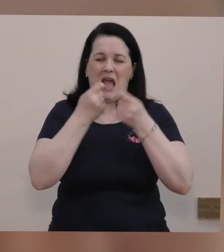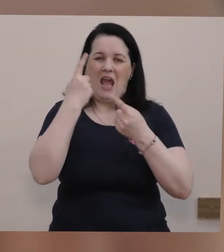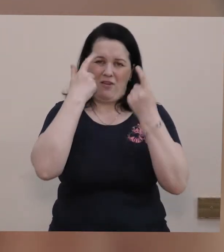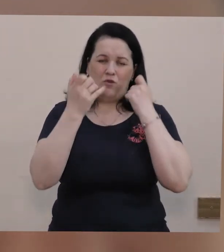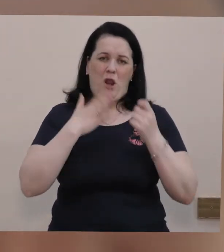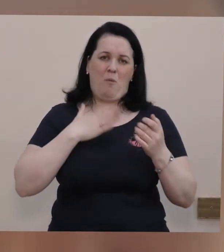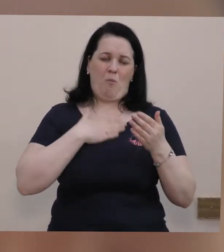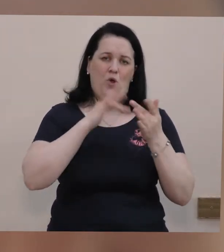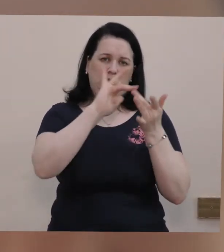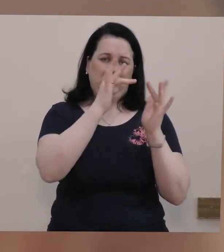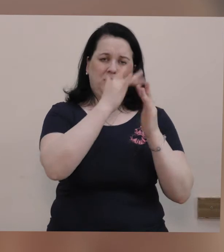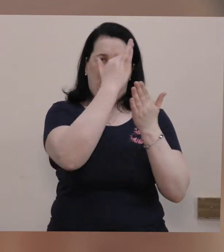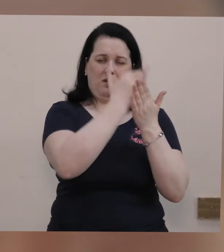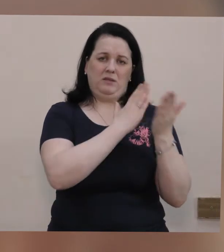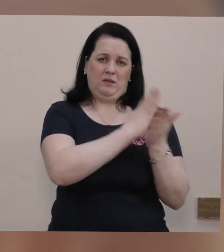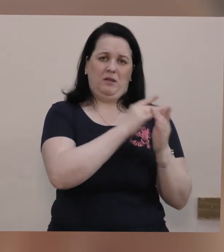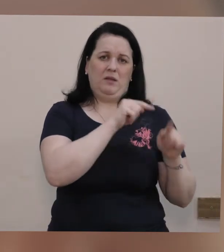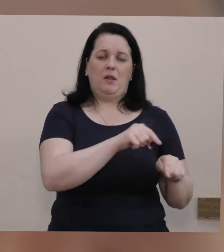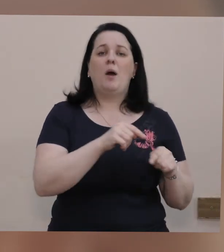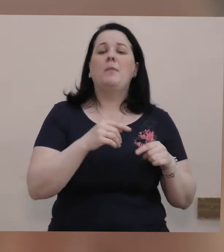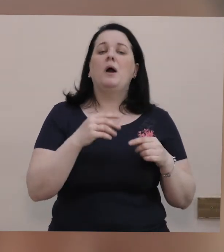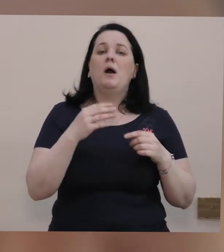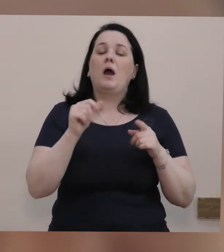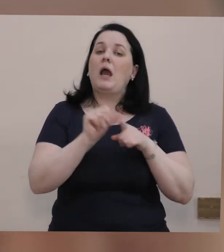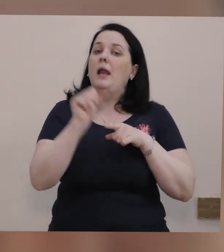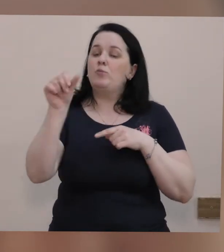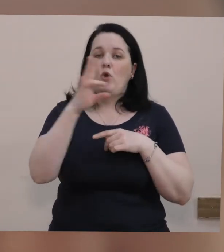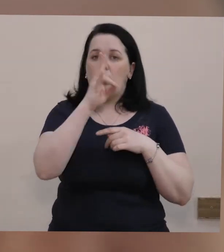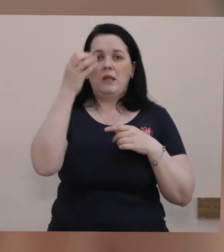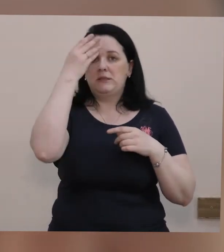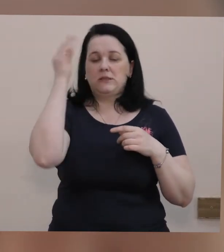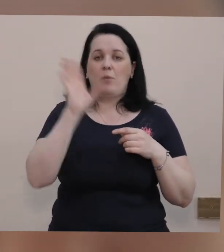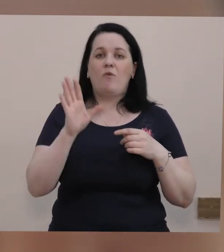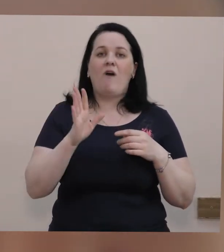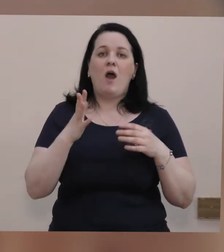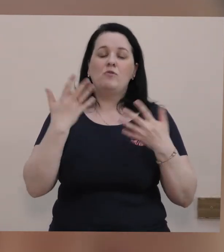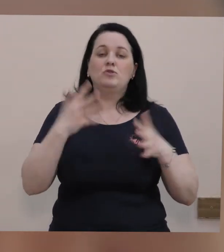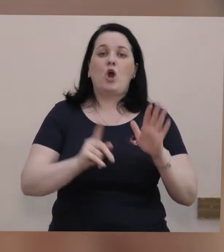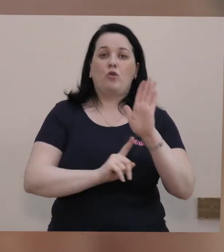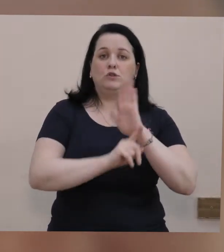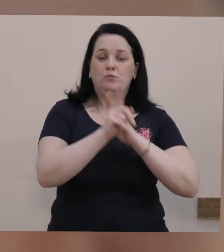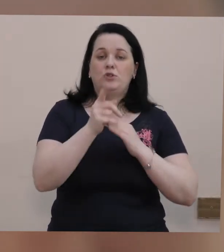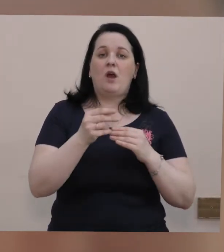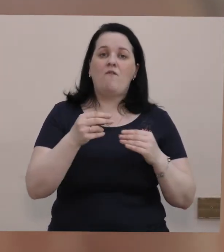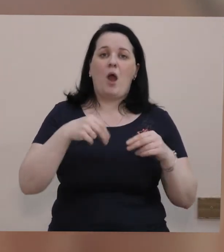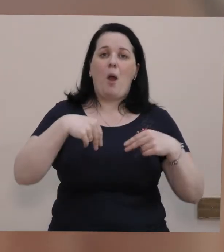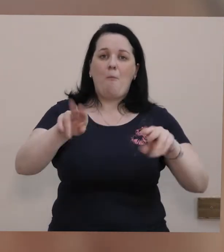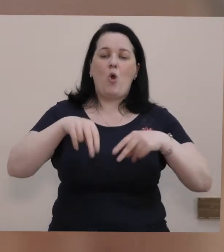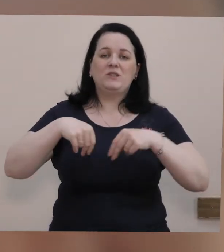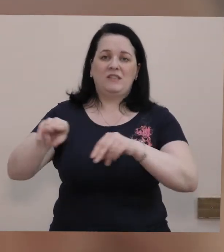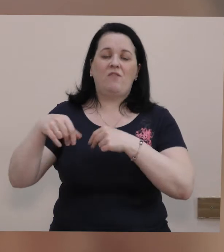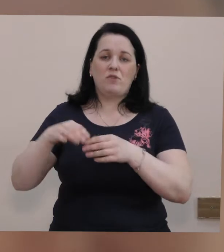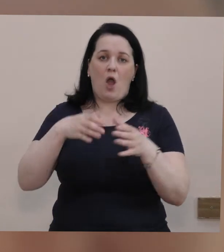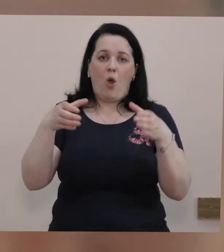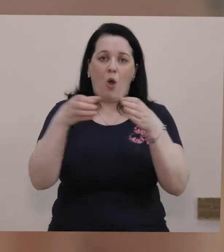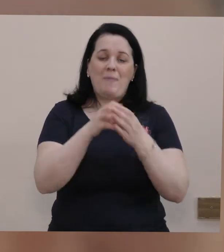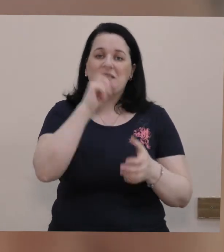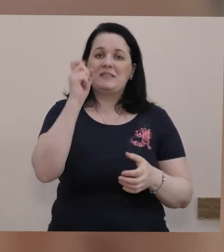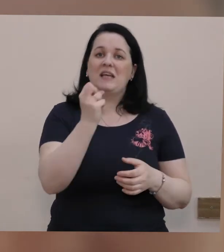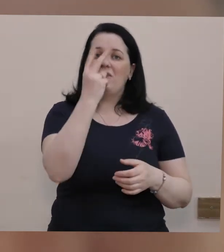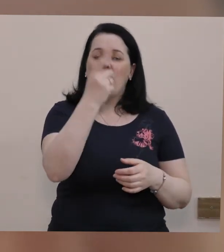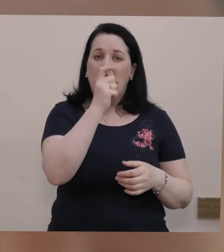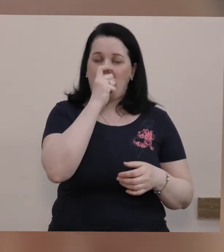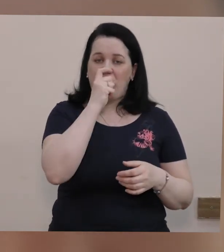моєму сайті. Крім того, ми не забуваємо, що зараз розпочалась посівна компанія. З 12